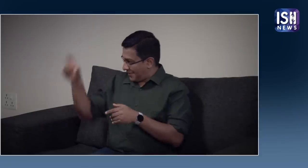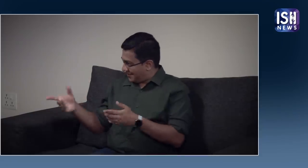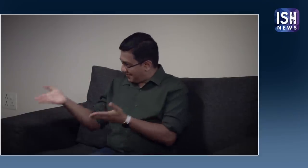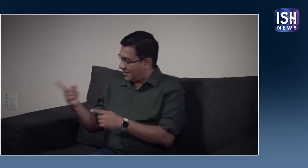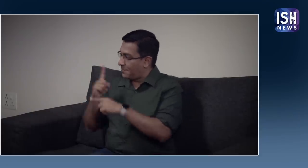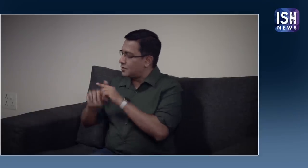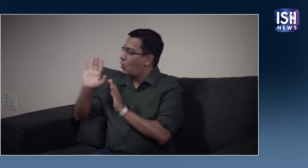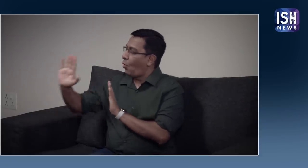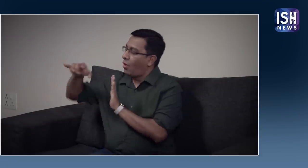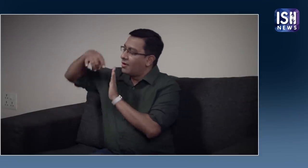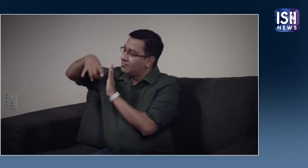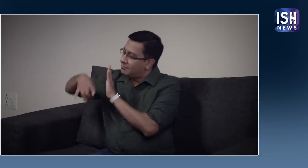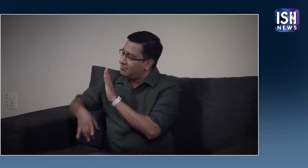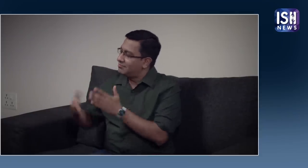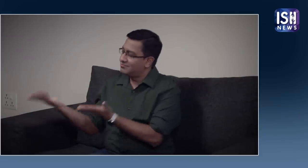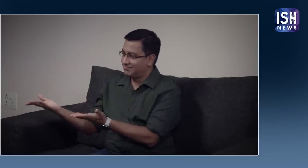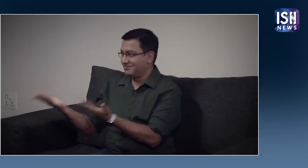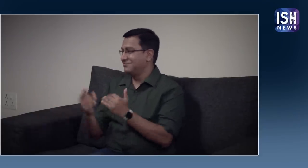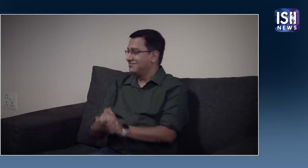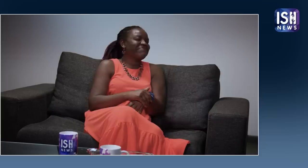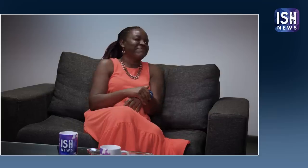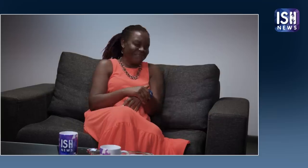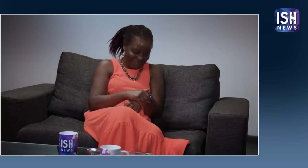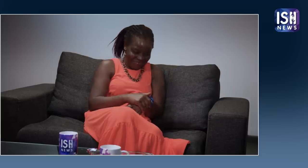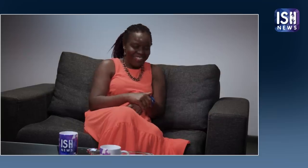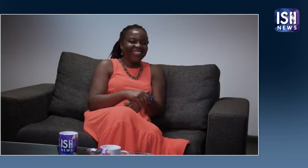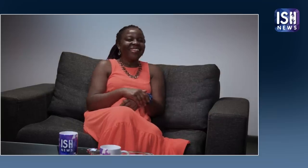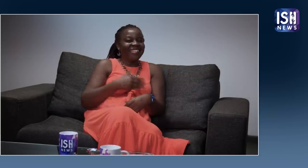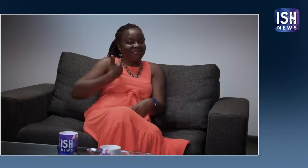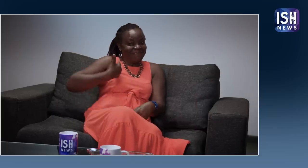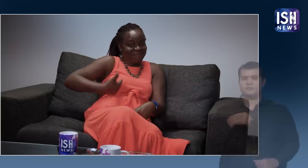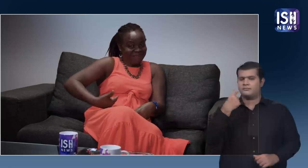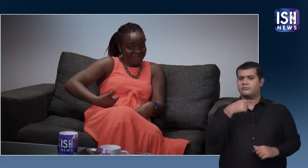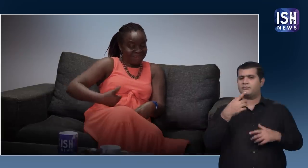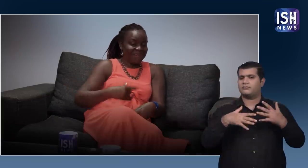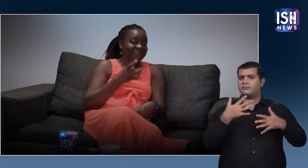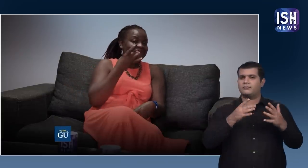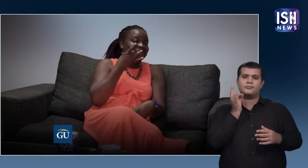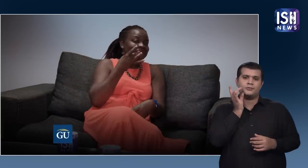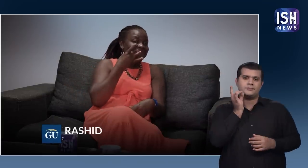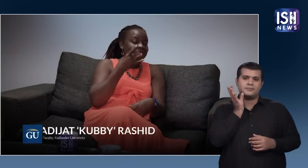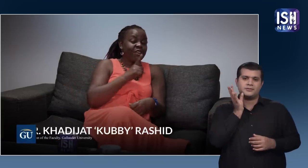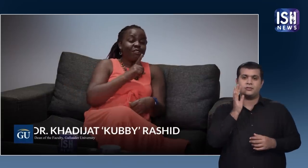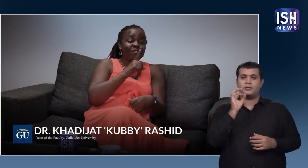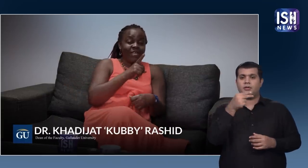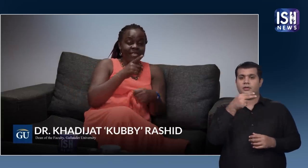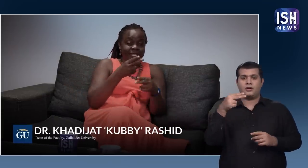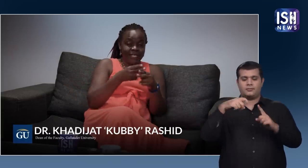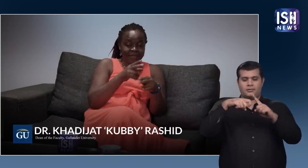परिचय दे और संचित में अपना बैग्राउंड बताए। यह मेरा साइन नेम है। मेरा